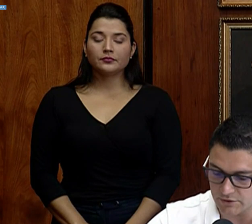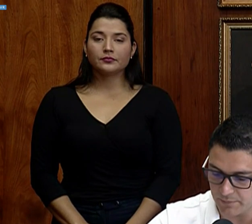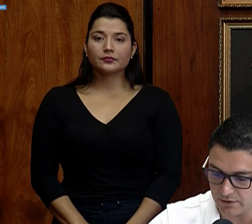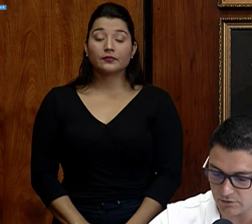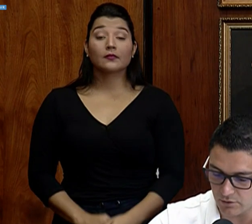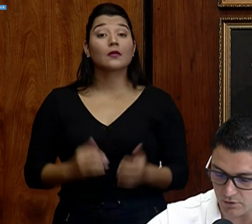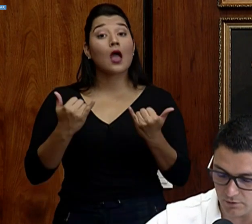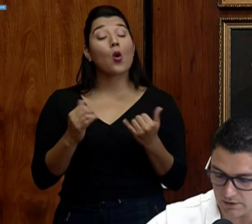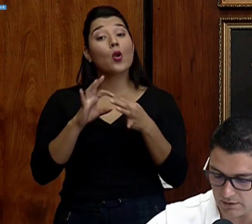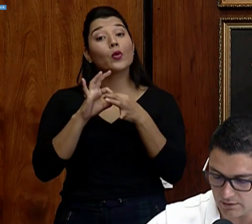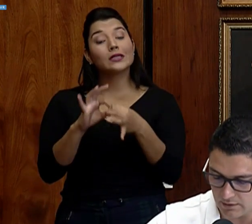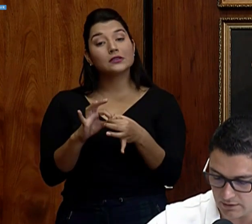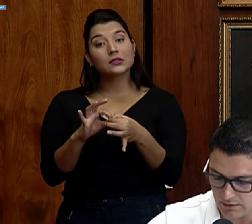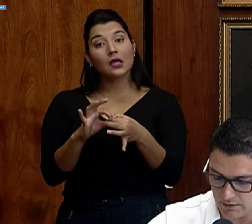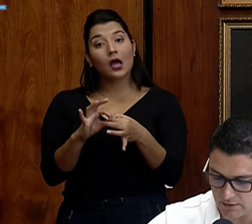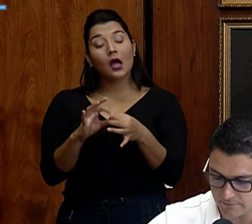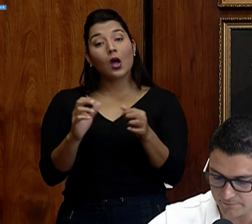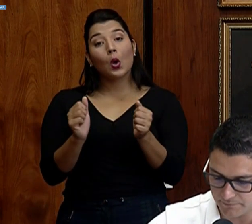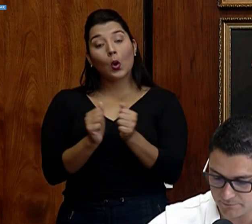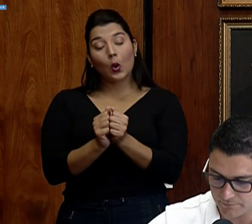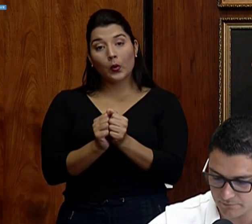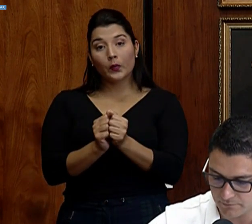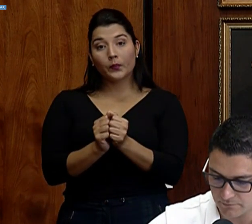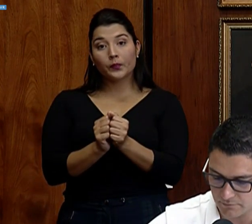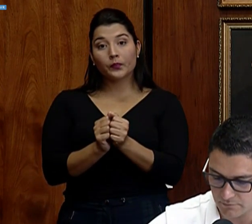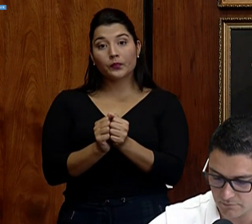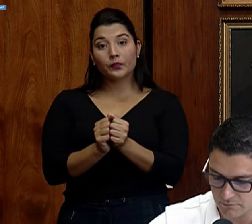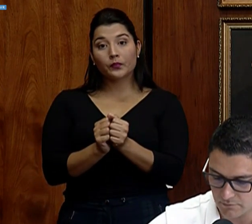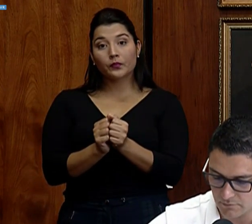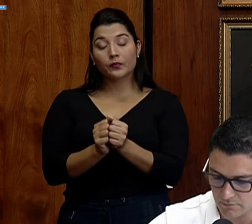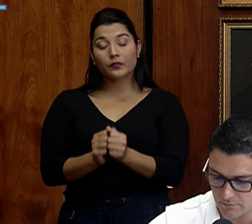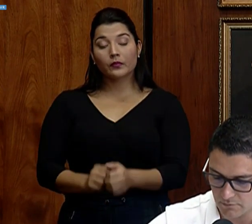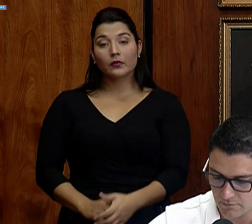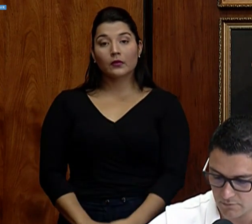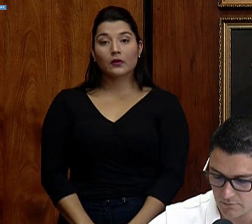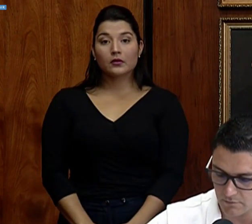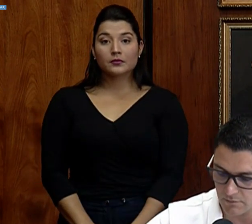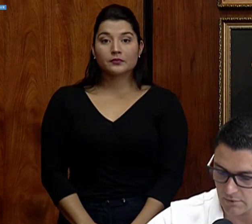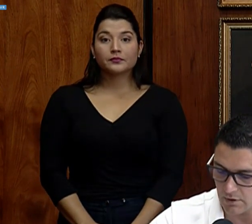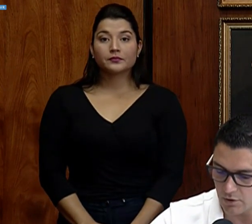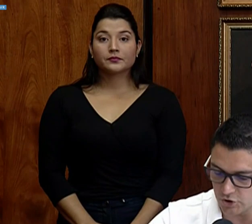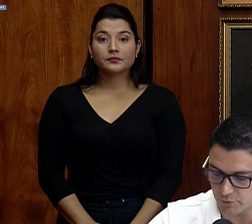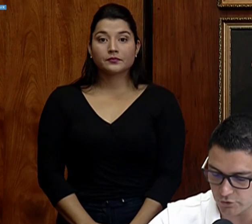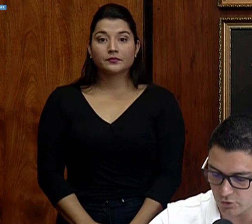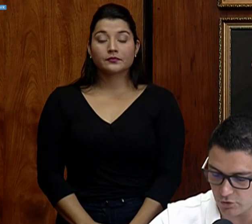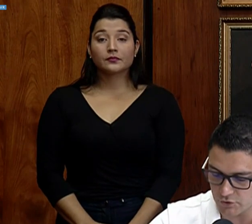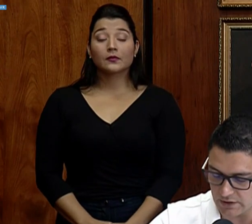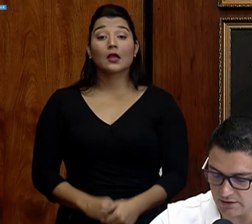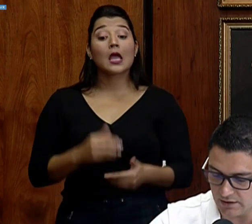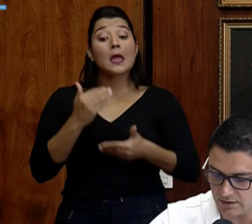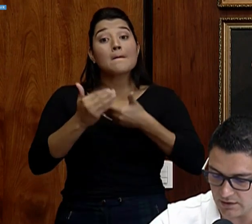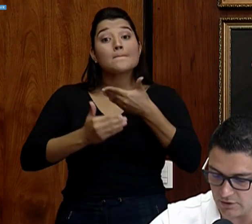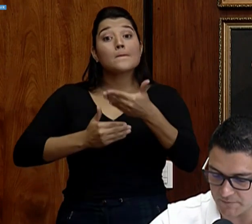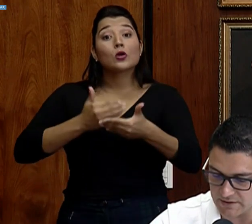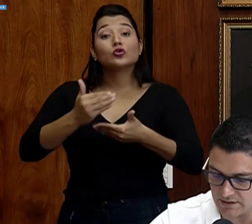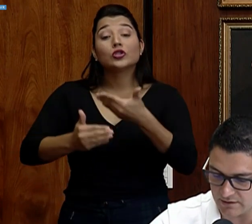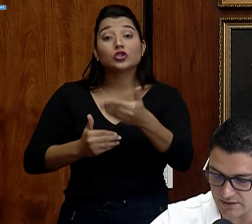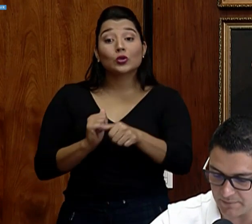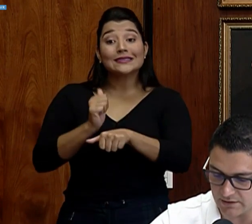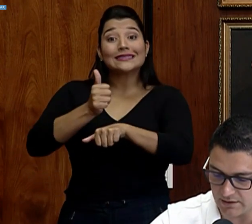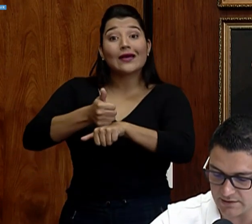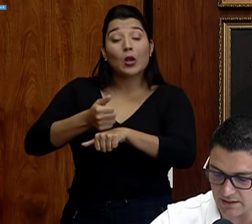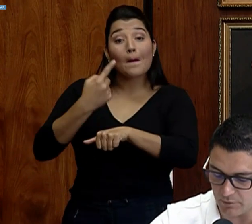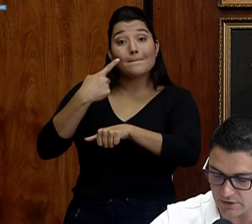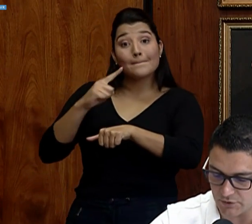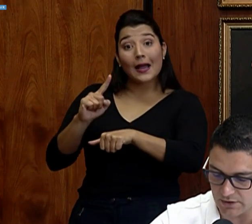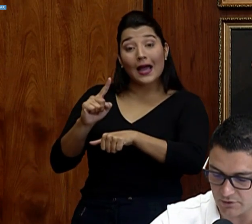Con respecto a los protocolos que tienen en los pacientes